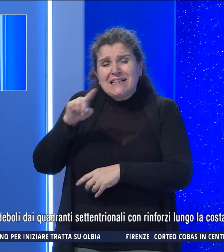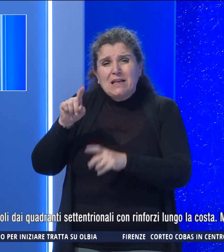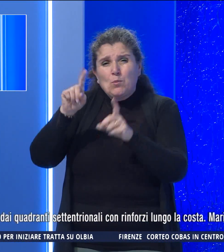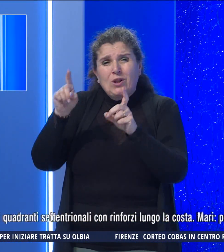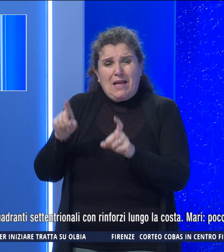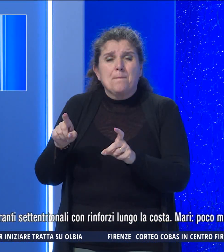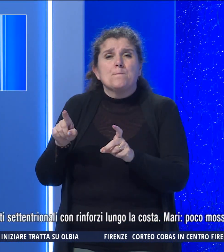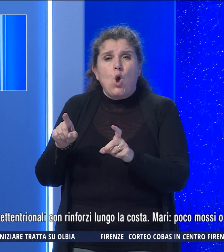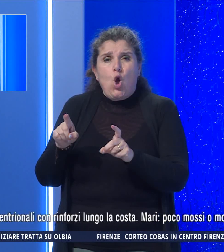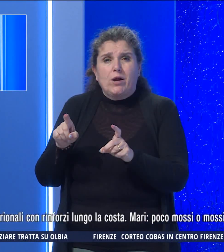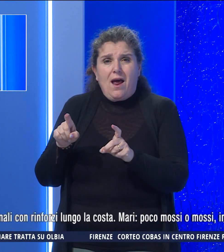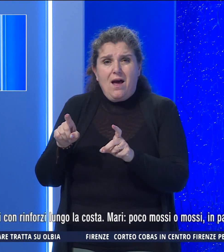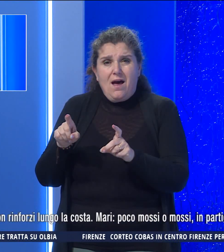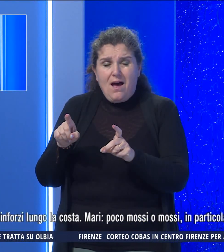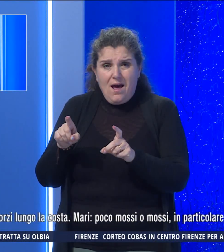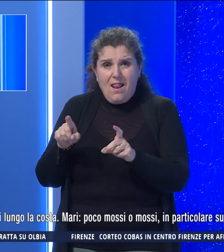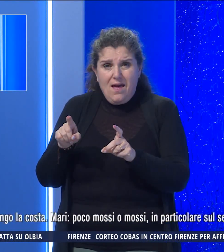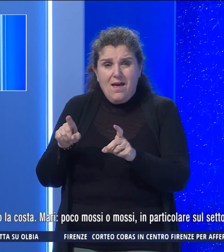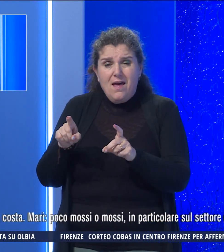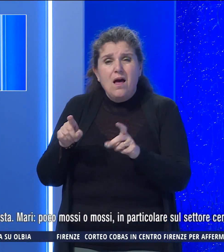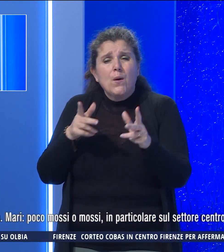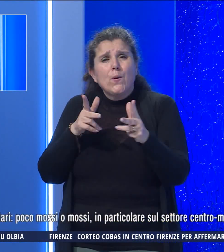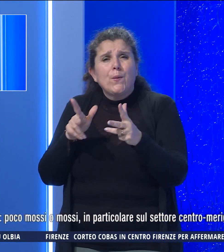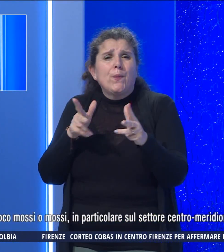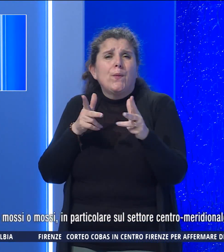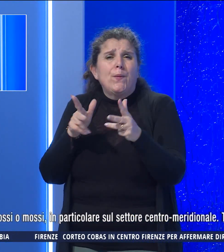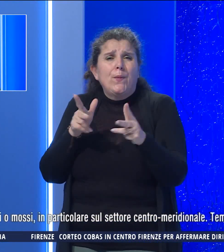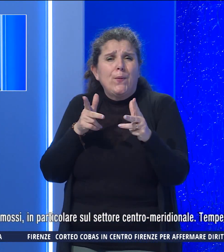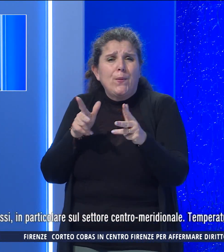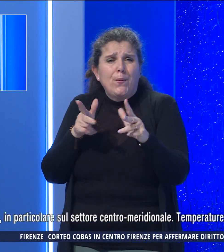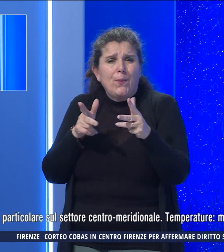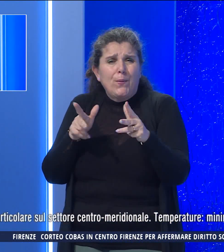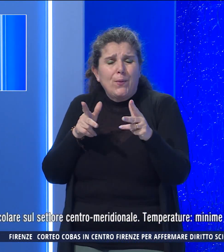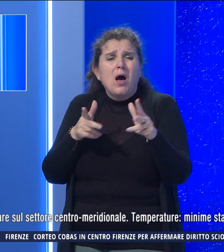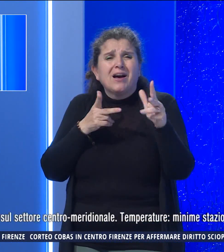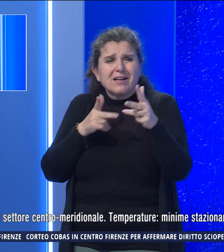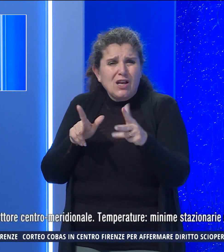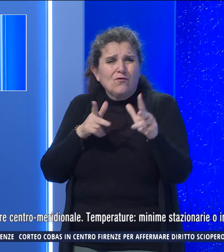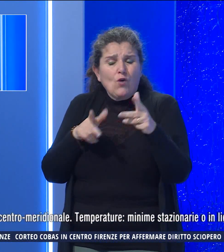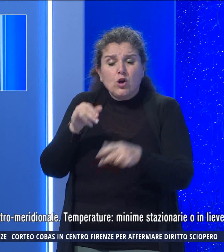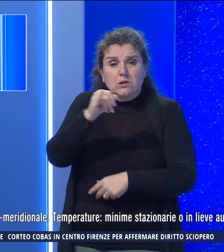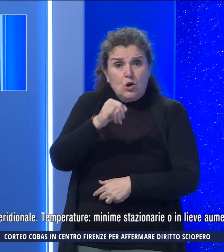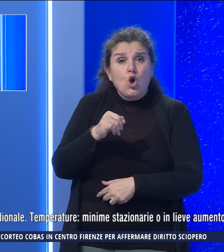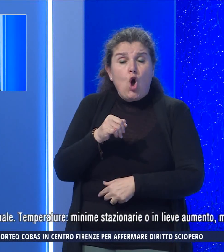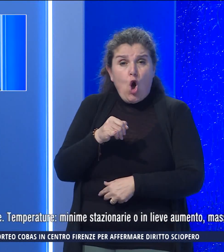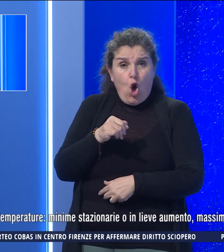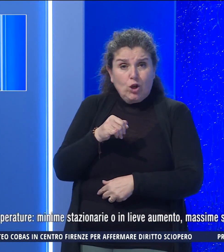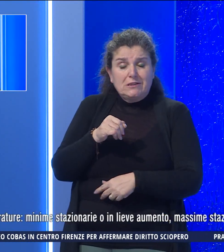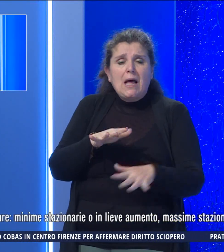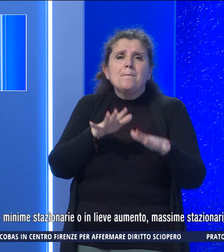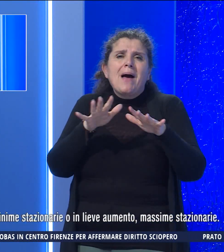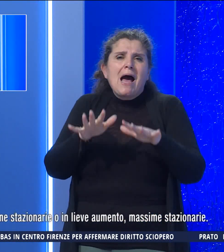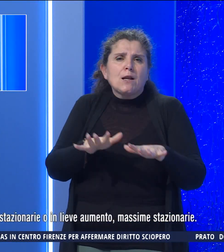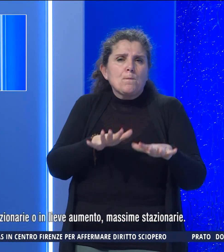rovescio o temporale. Venti deboli dai quadranti settentrionali con rinforzi lungo la costa, mari